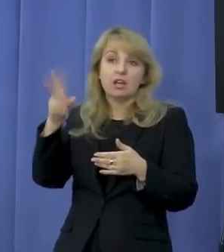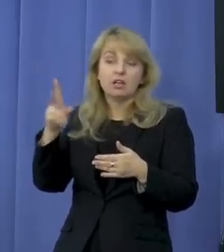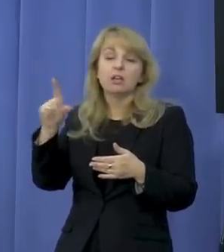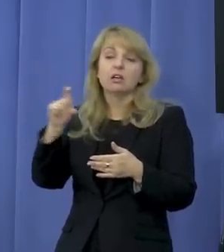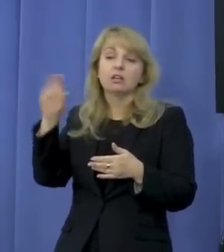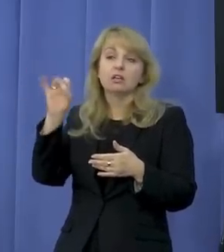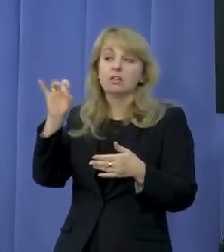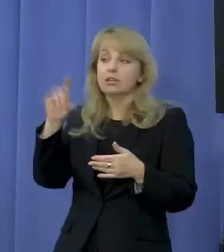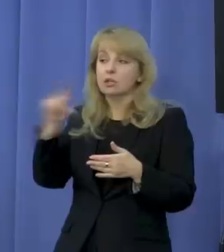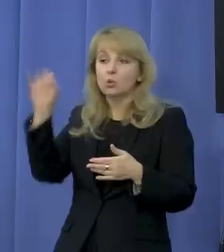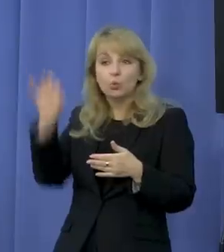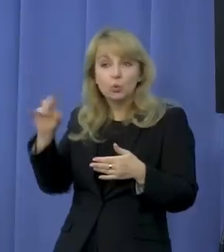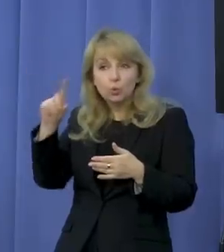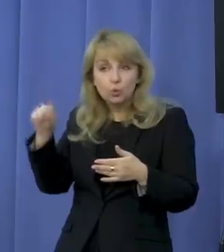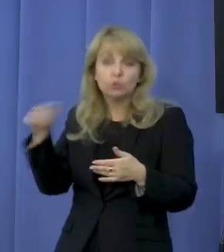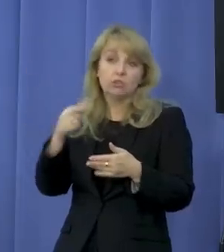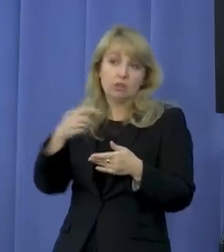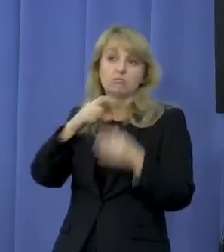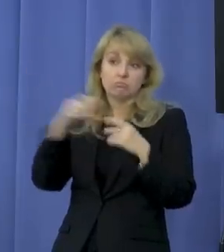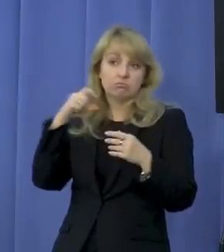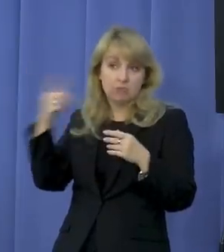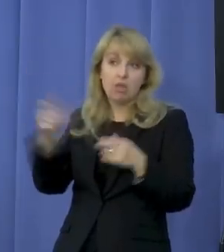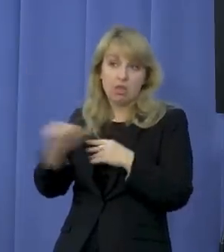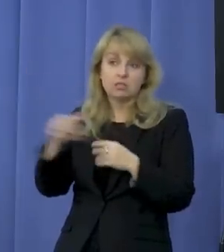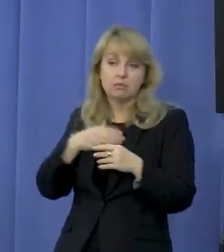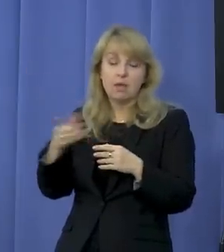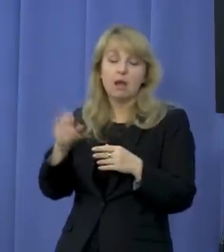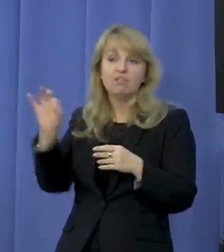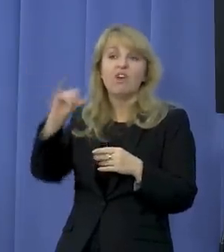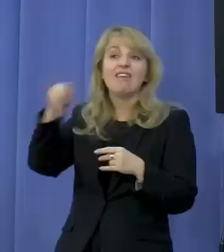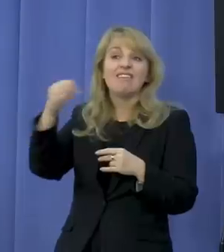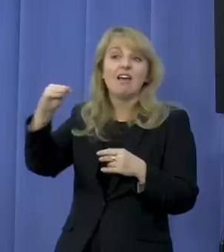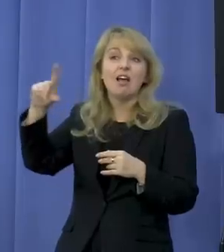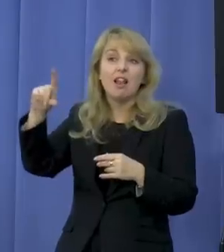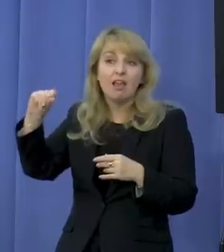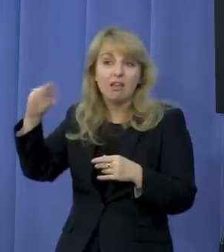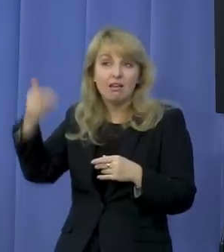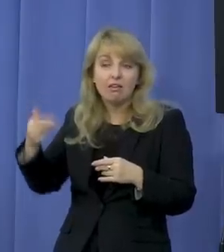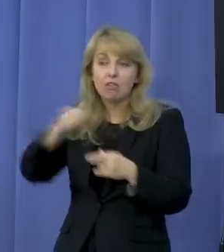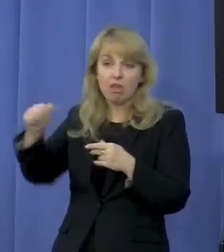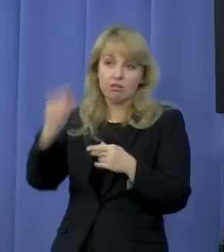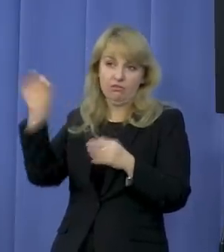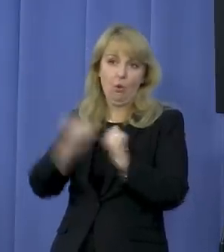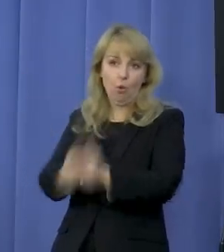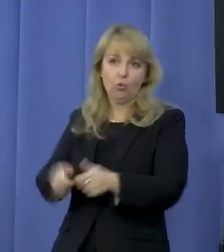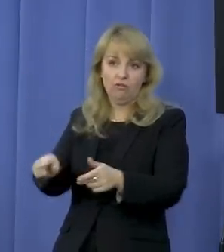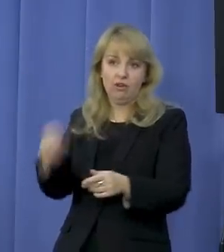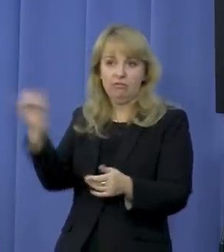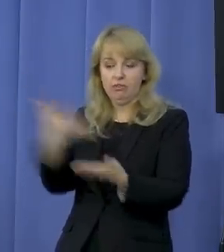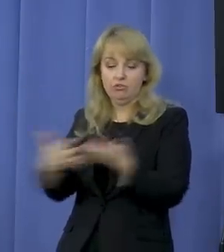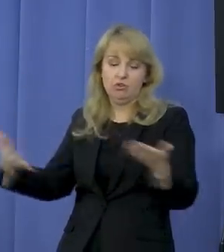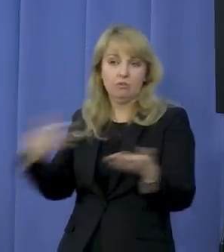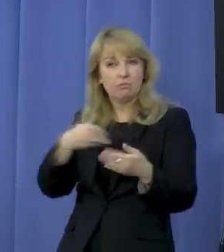szereg tych patologii mogłoby zostać zatrzymanych dzięki tym kilku zmianom, które tak jak mówię